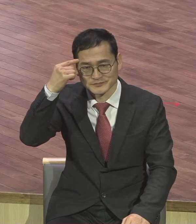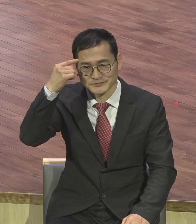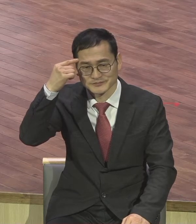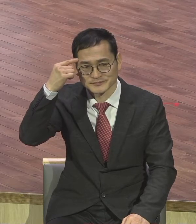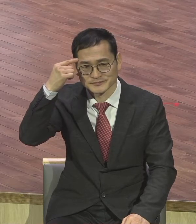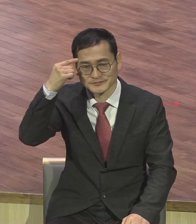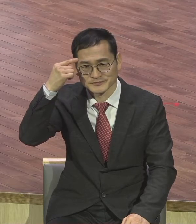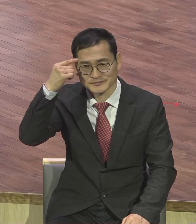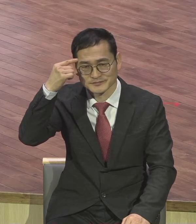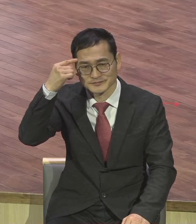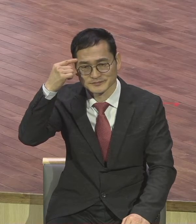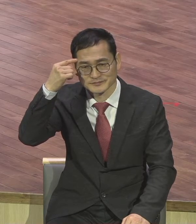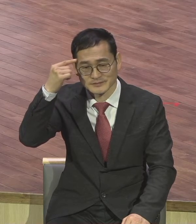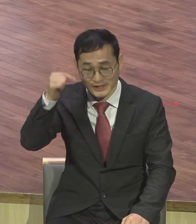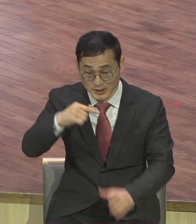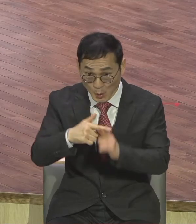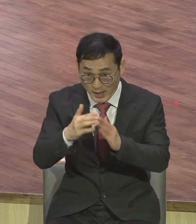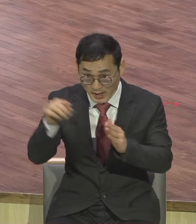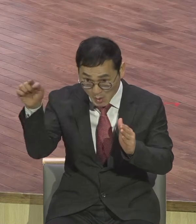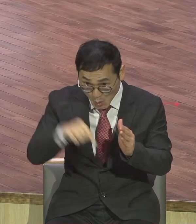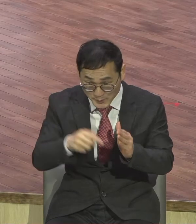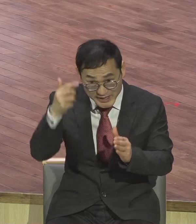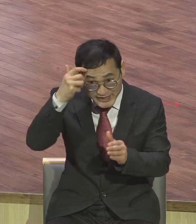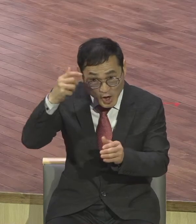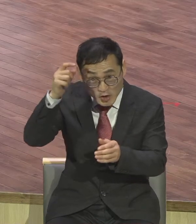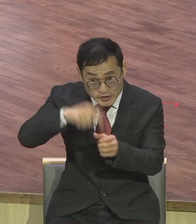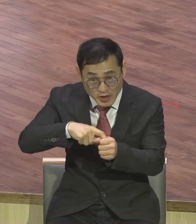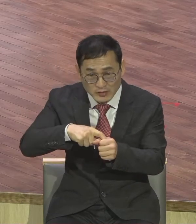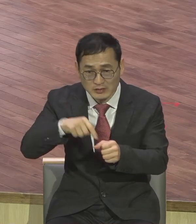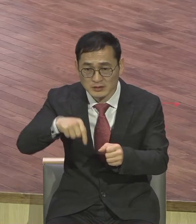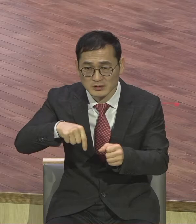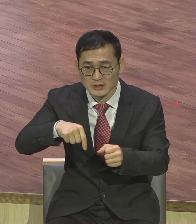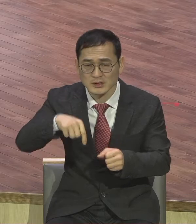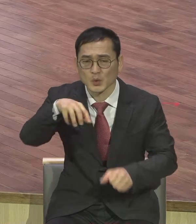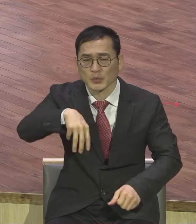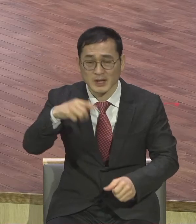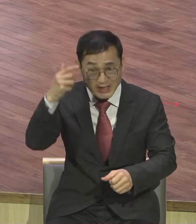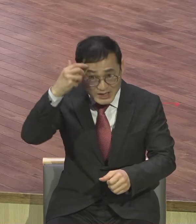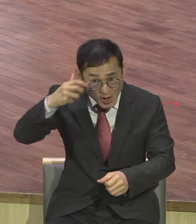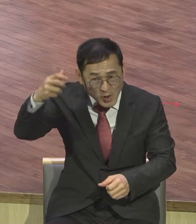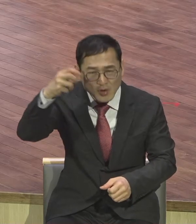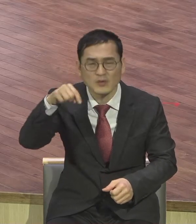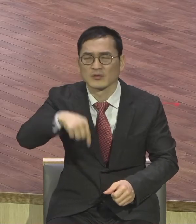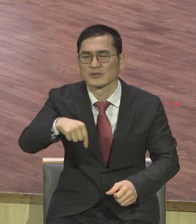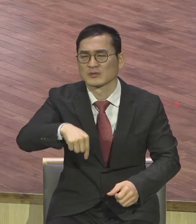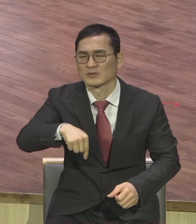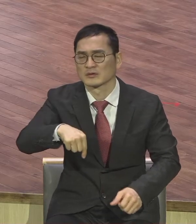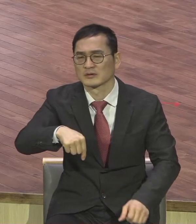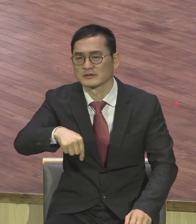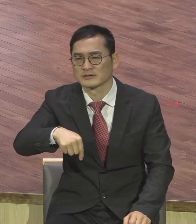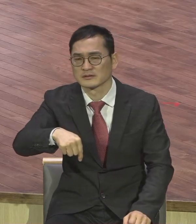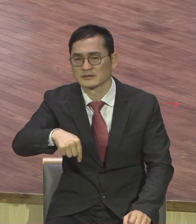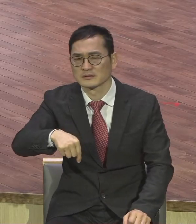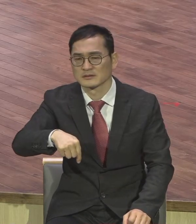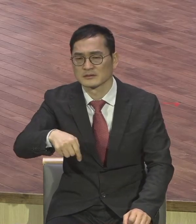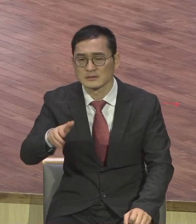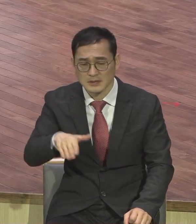교회는 영적인 곳인데 육신적 관점에서 보니까 맞습니까 안 맞지 말하는 거 행동하는 거 생각이 다 육신적